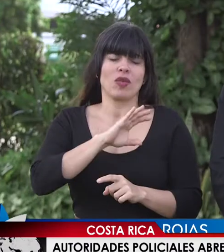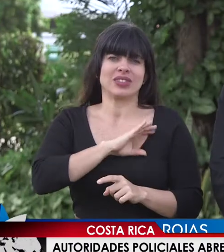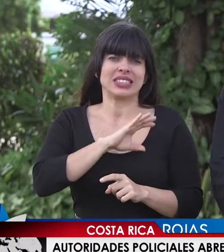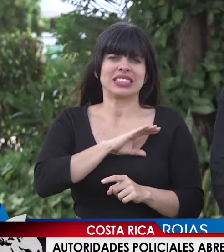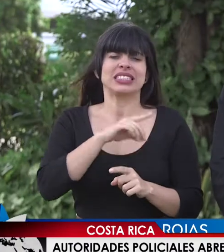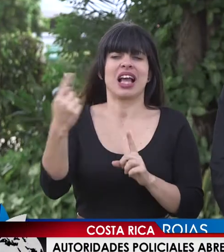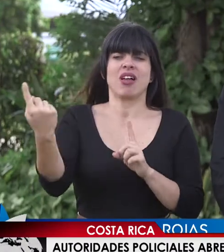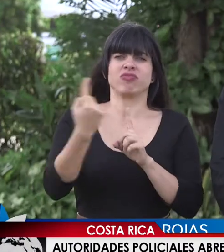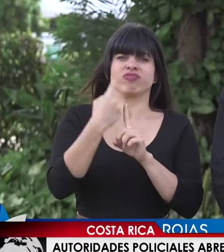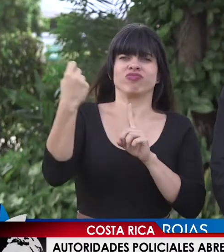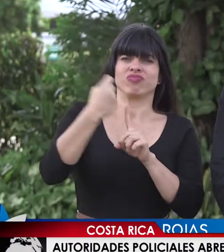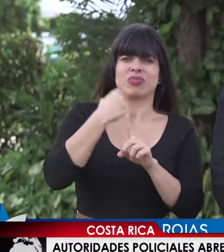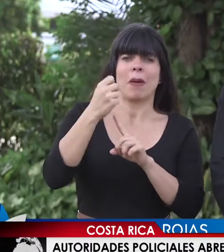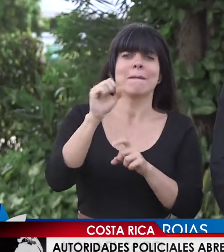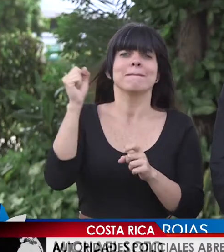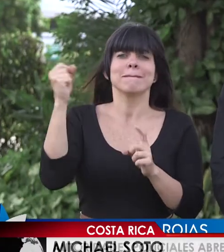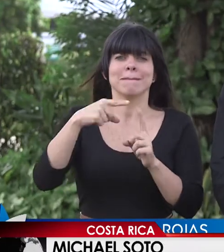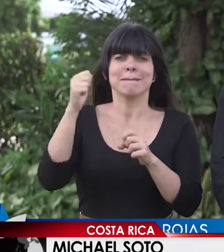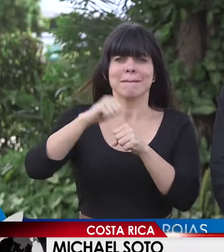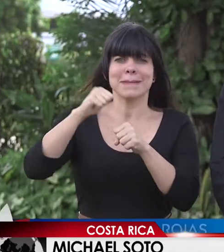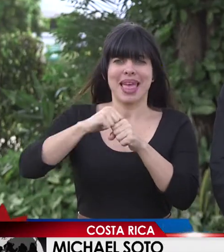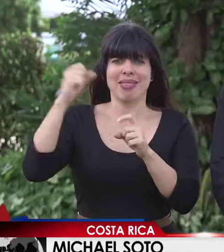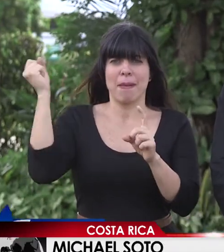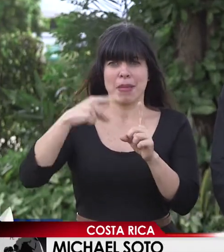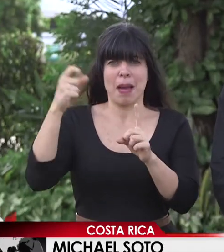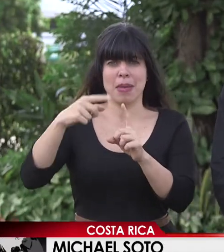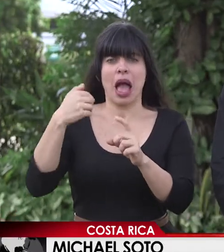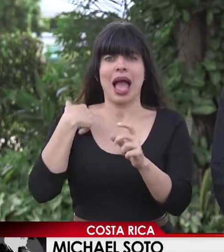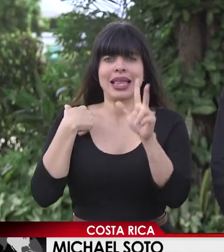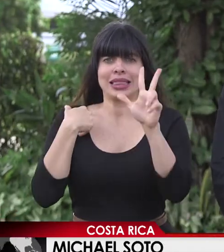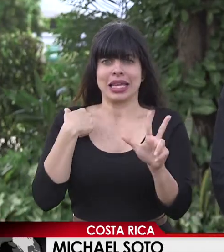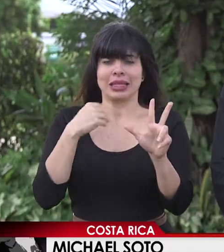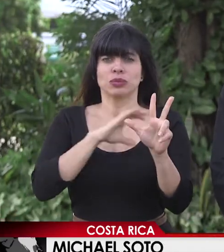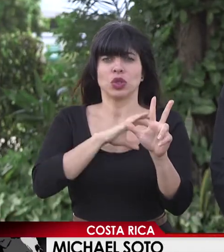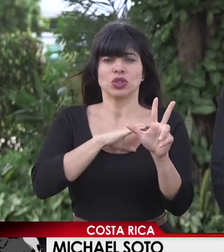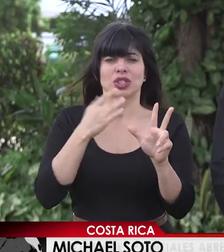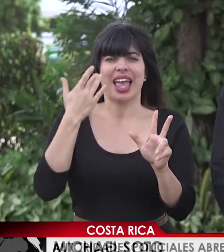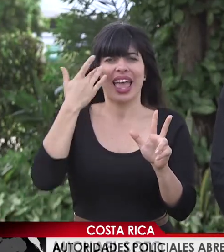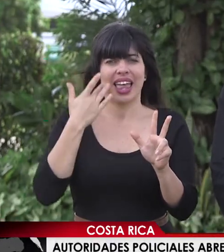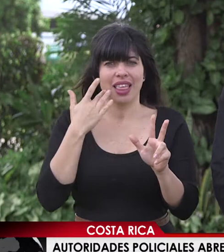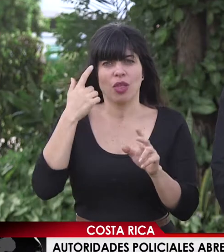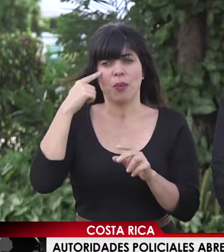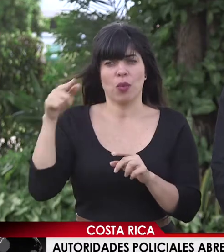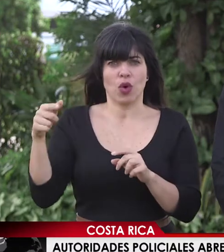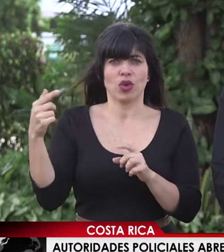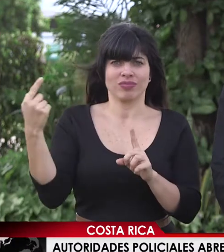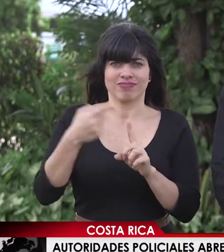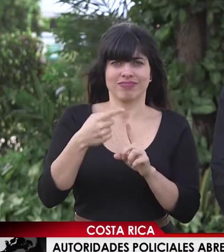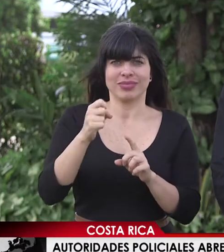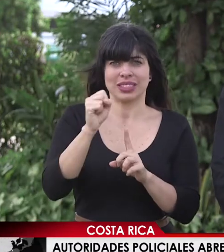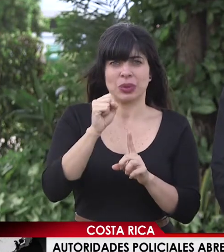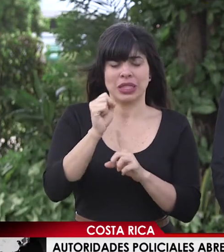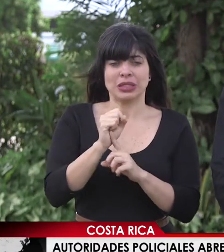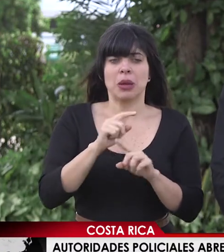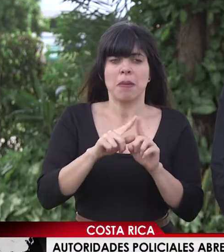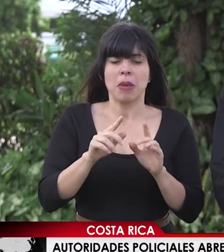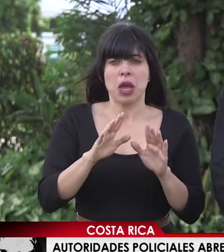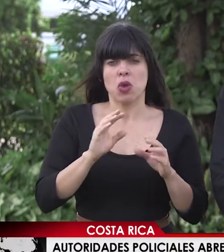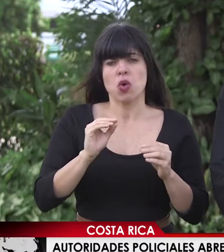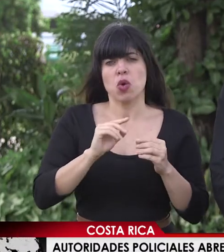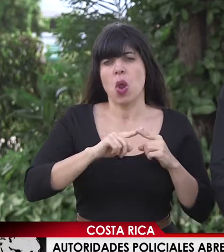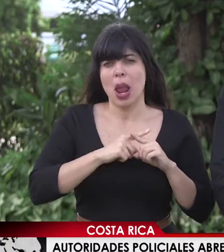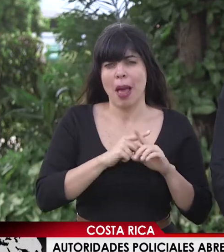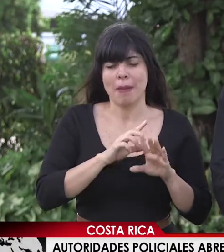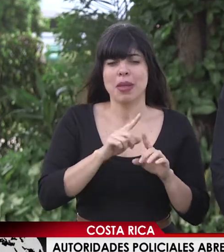fueron agredidos a pedradas. Tenemos tres compañeros con heridas por esta situación. Nada que lamentar hasta este momento,